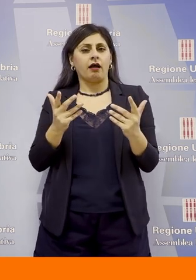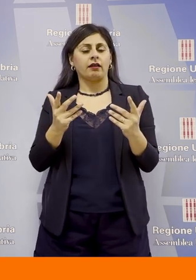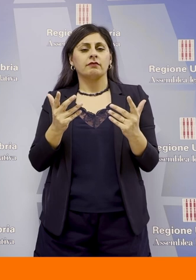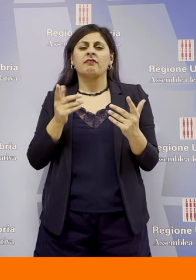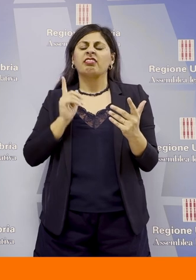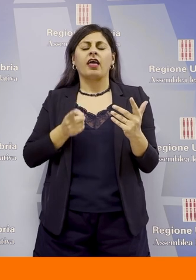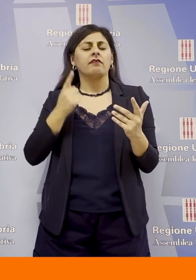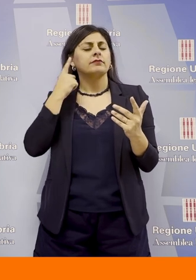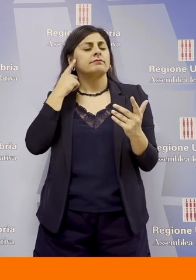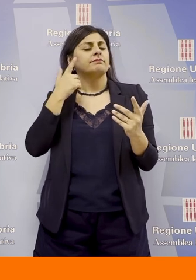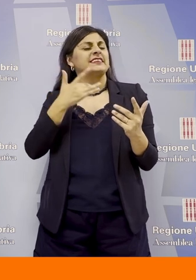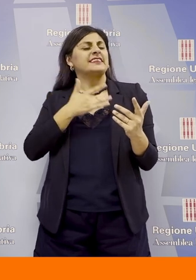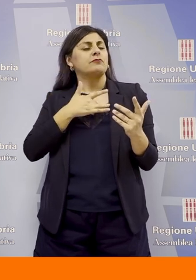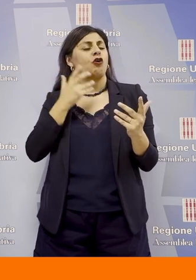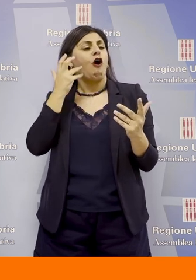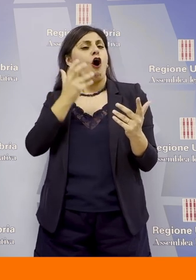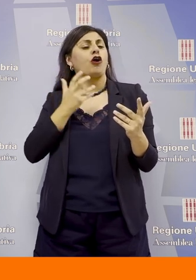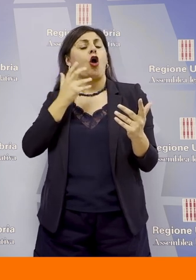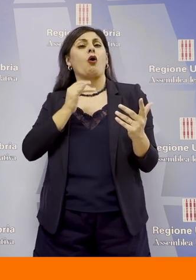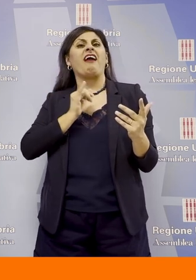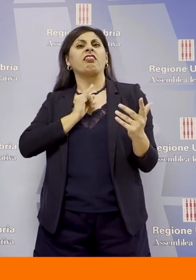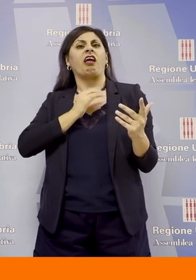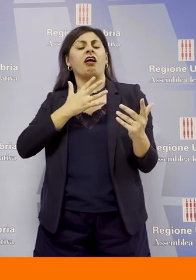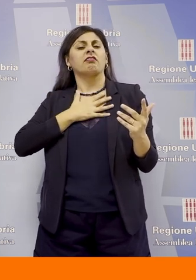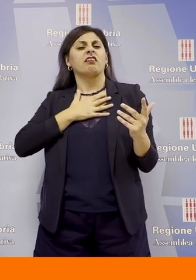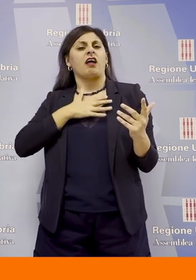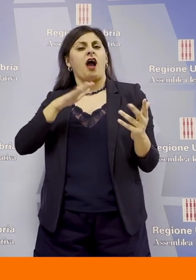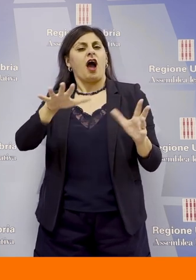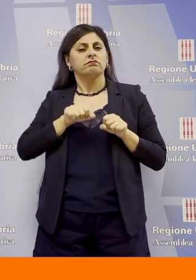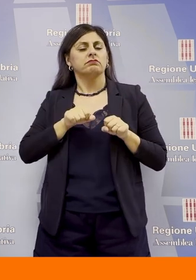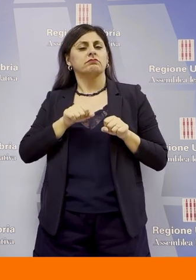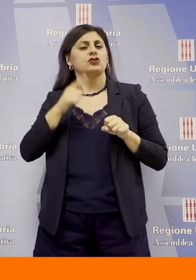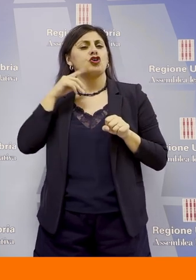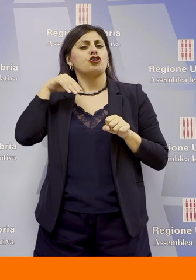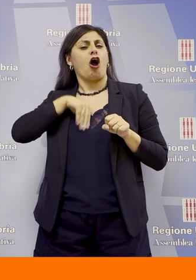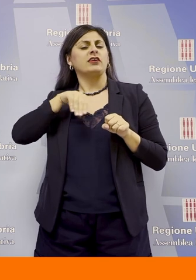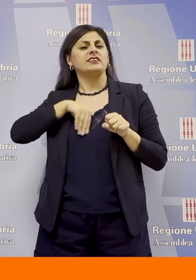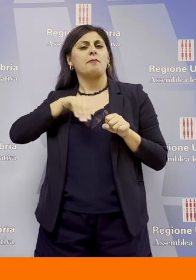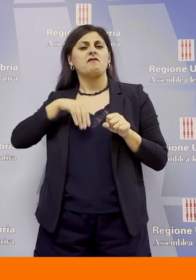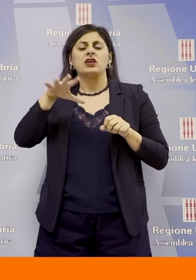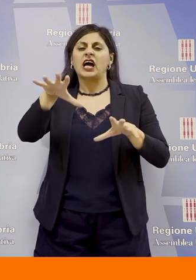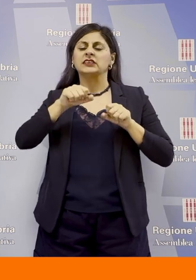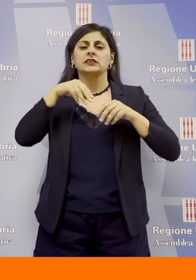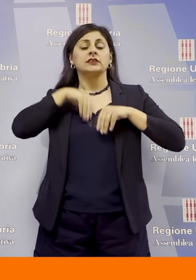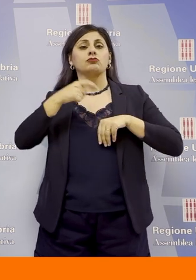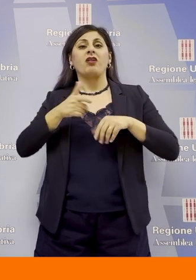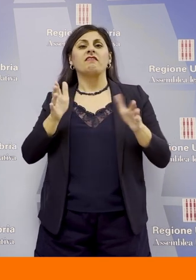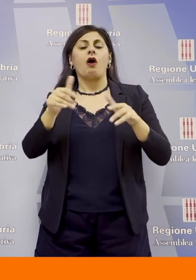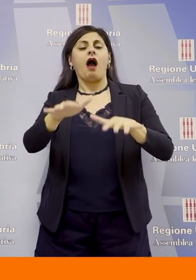di un sentimento di orgoglio identitario, di una forte consapevolezza che quest'Aula rappresenta